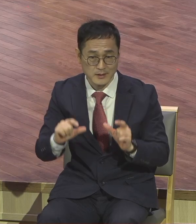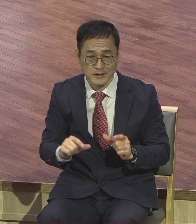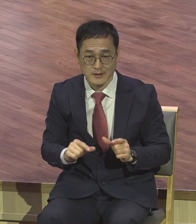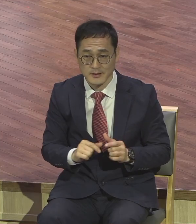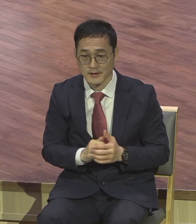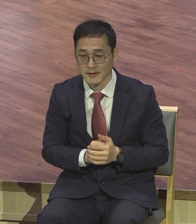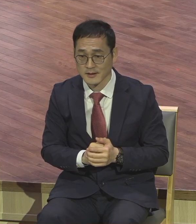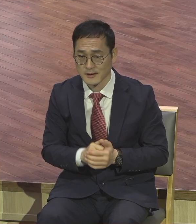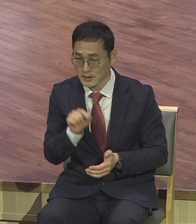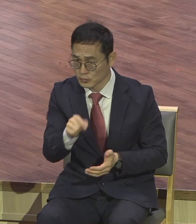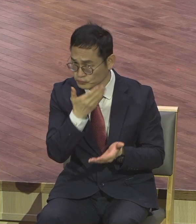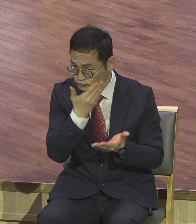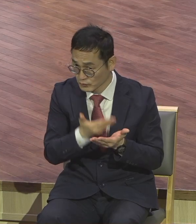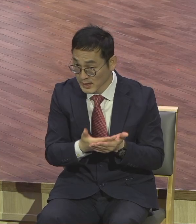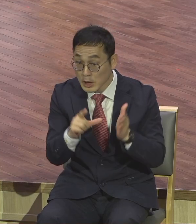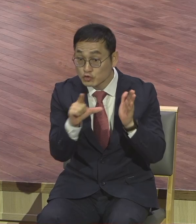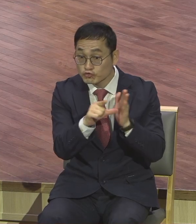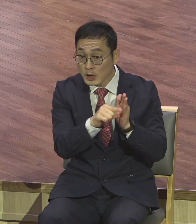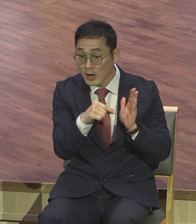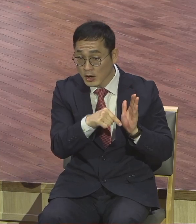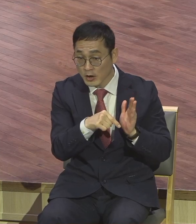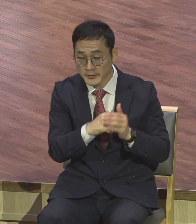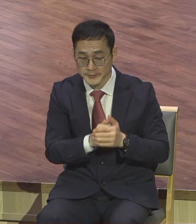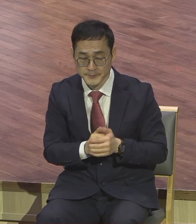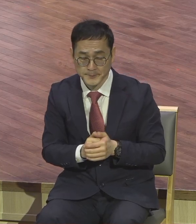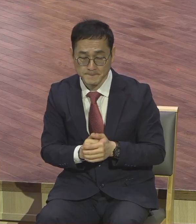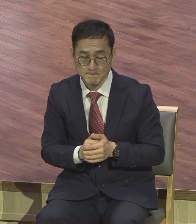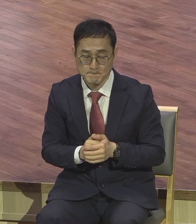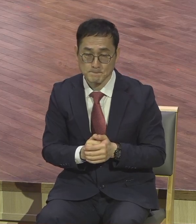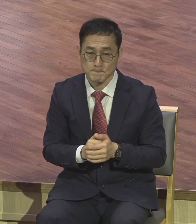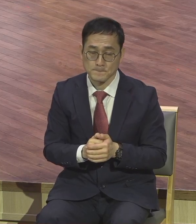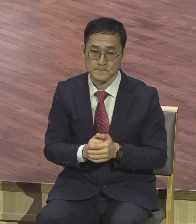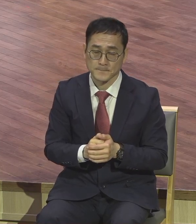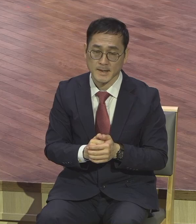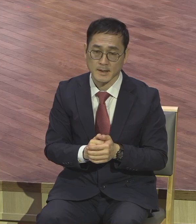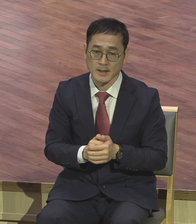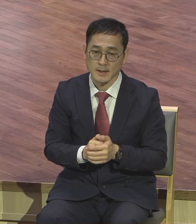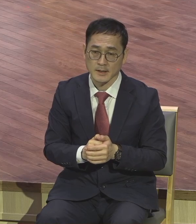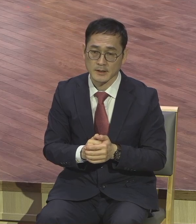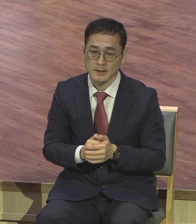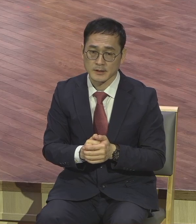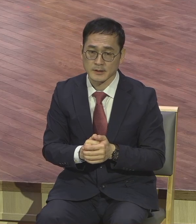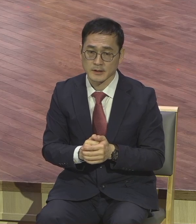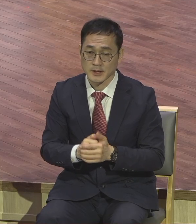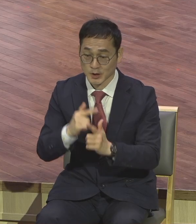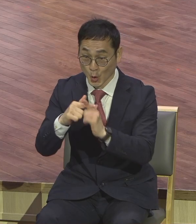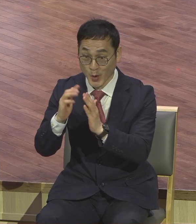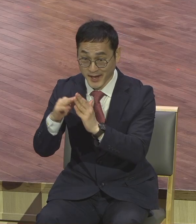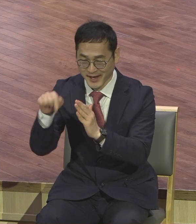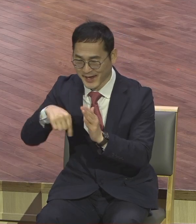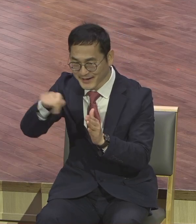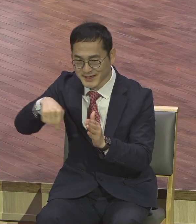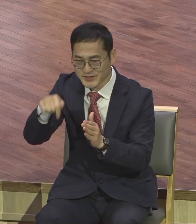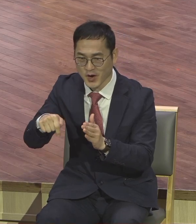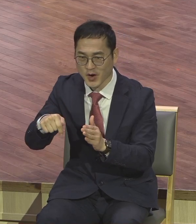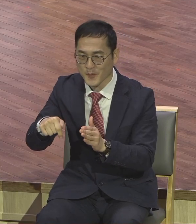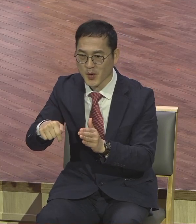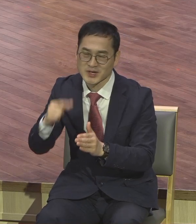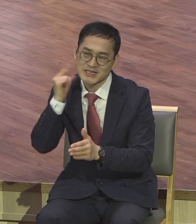루트는 풀타임으로 교회를 섬기는 교육자만 하나님께